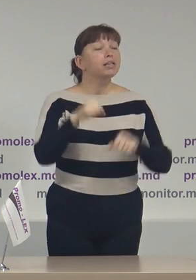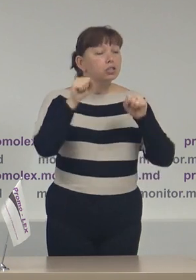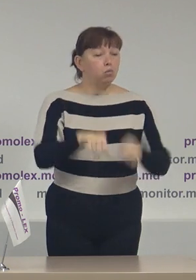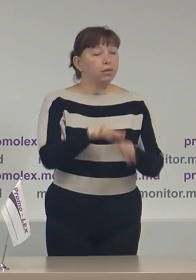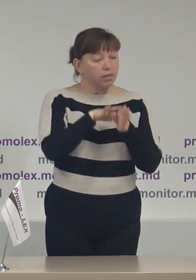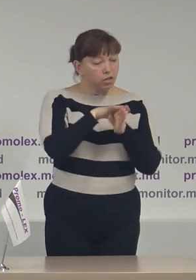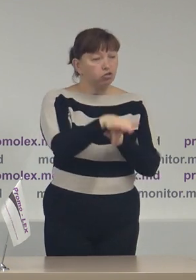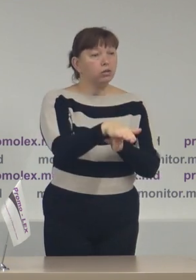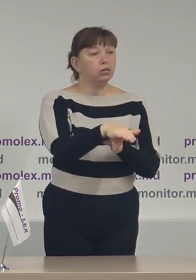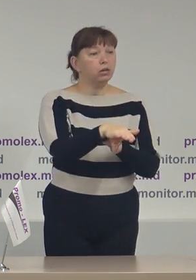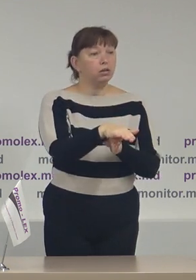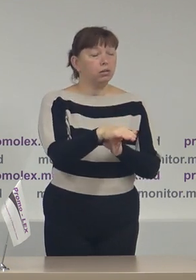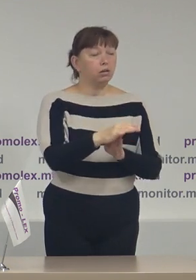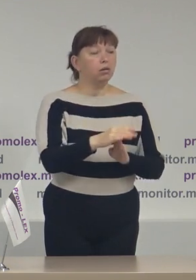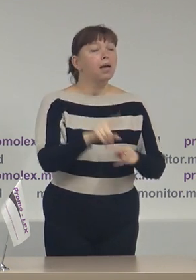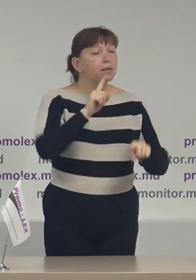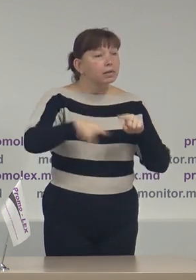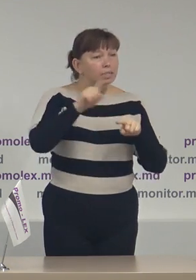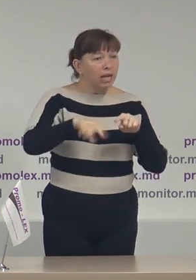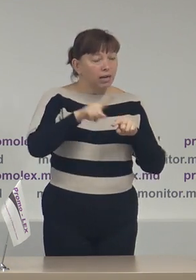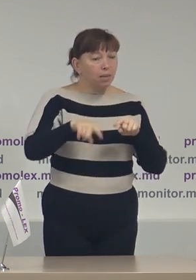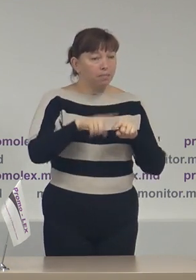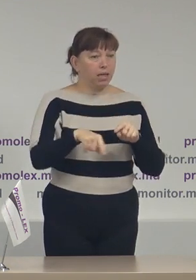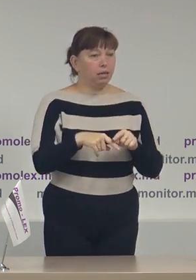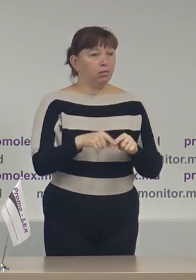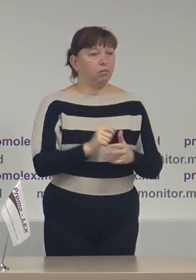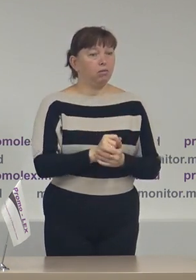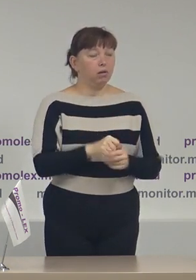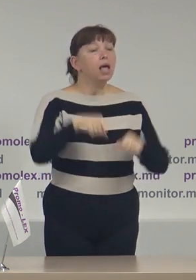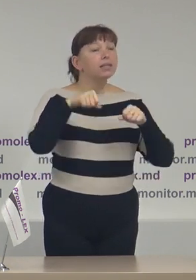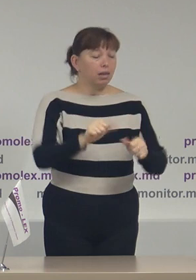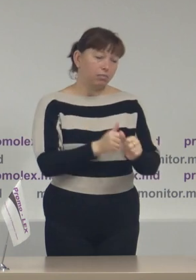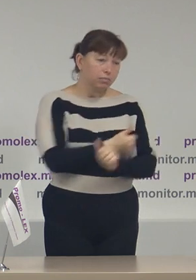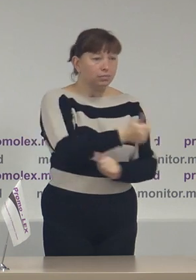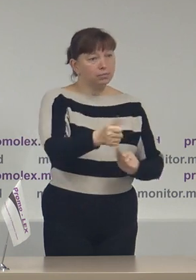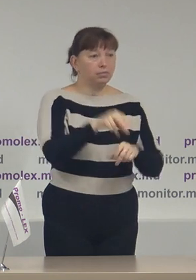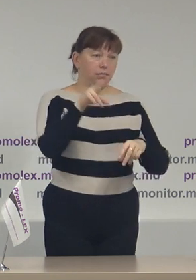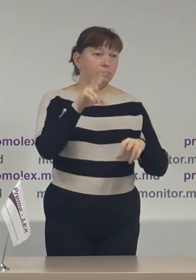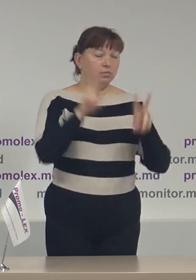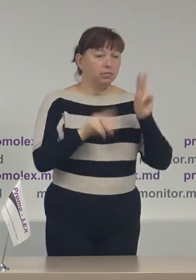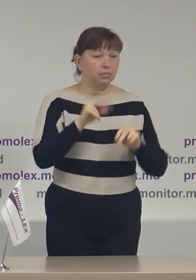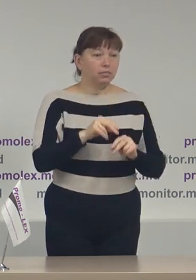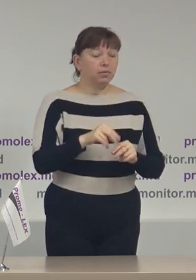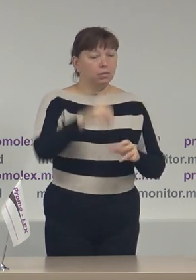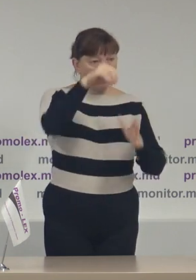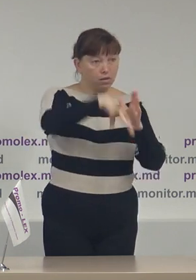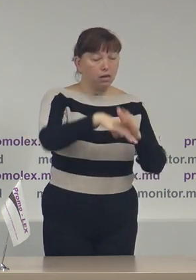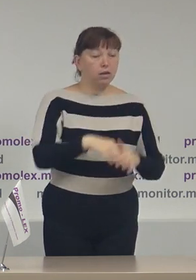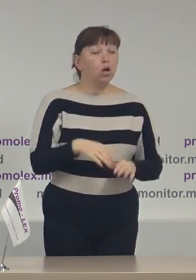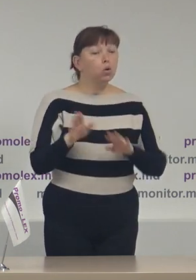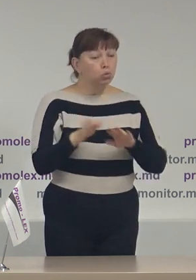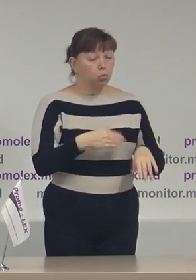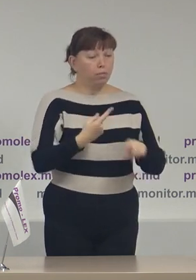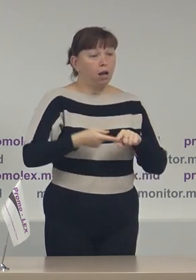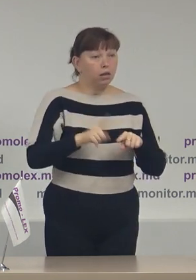-și exercite în regim cât mai rapid dreptul lor electoral, după care o